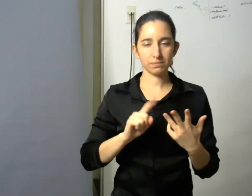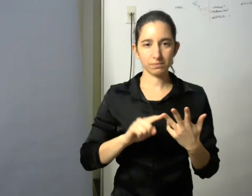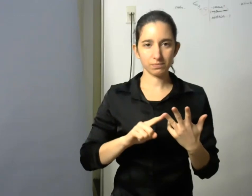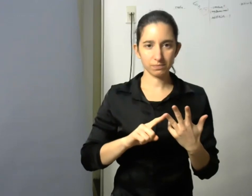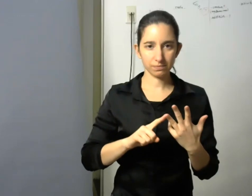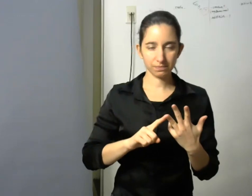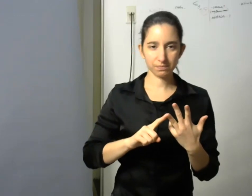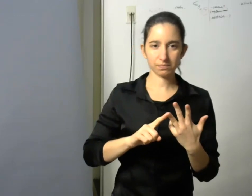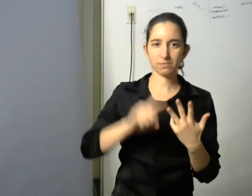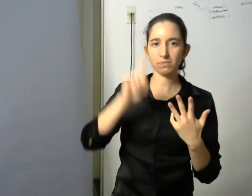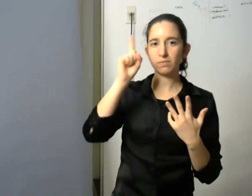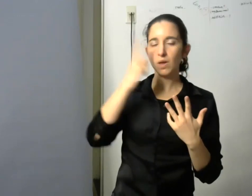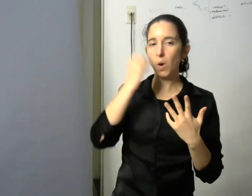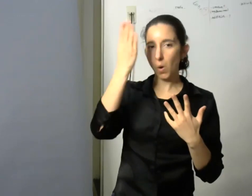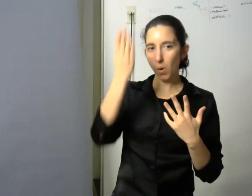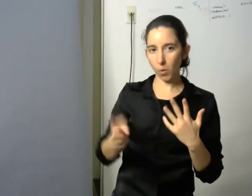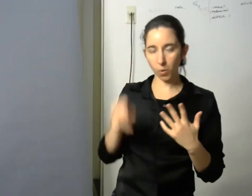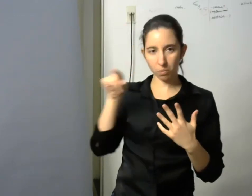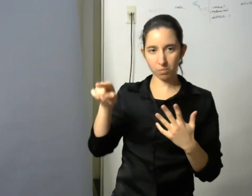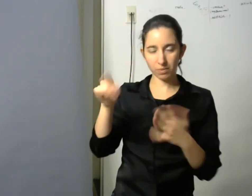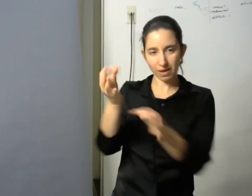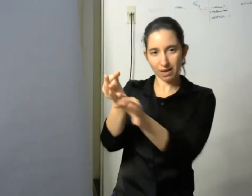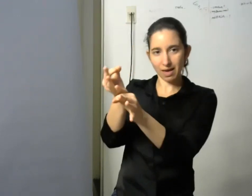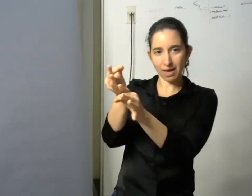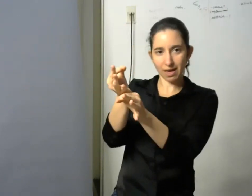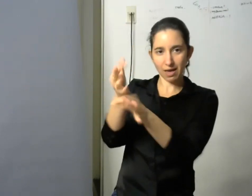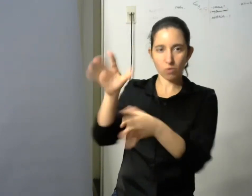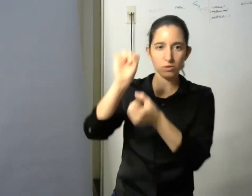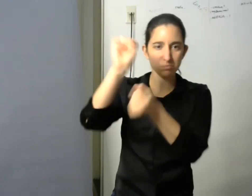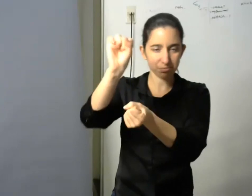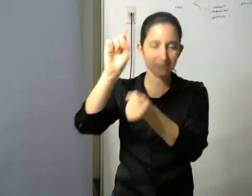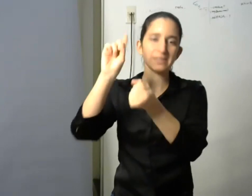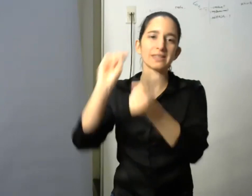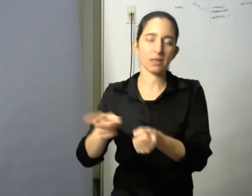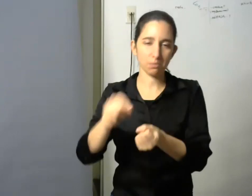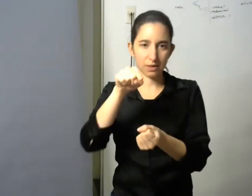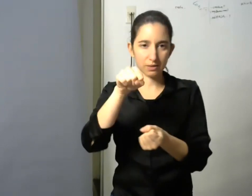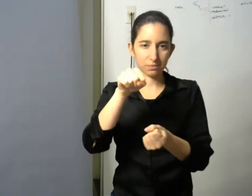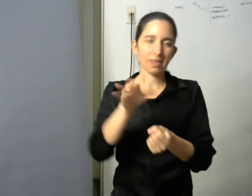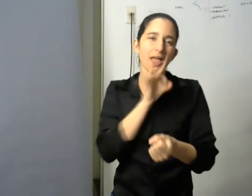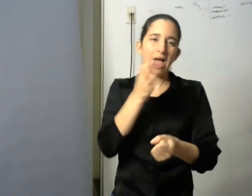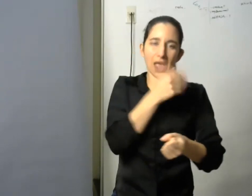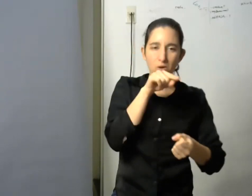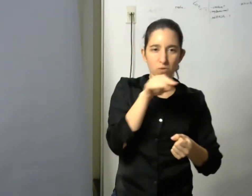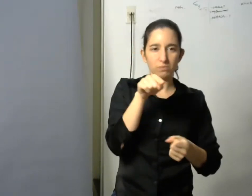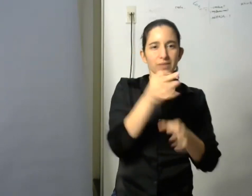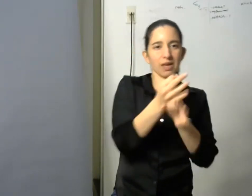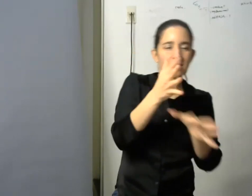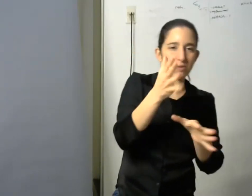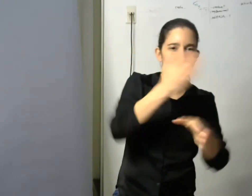doctor en educación y hasta hace unos años docente de la cátedra de educación y discapacidades de la facultad